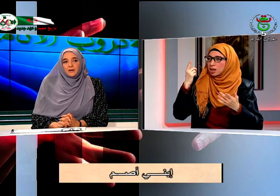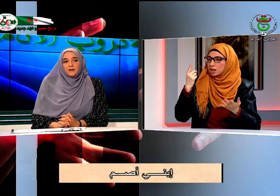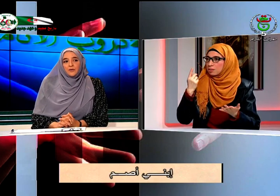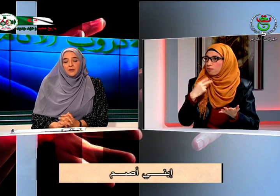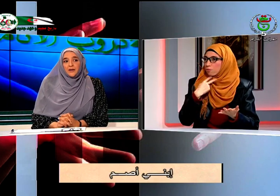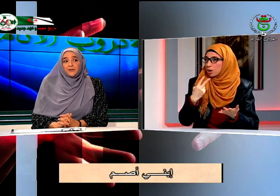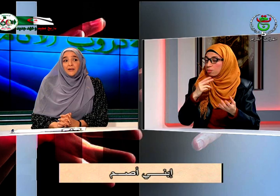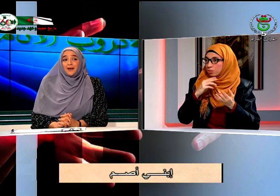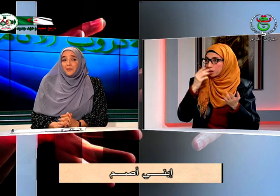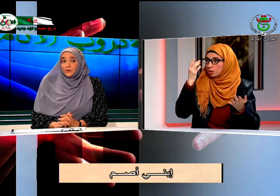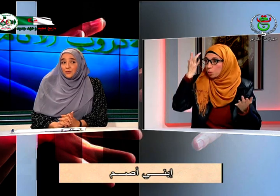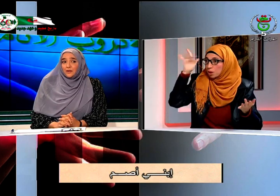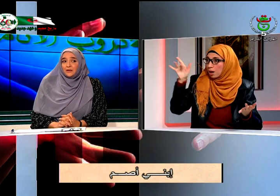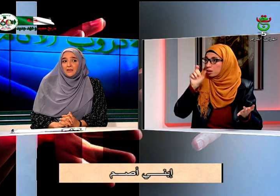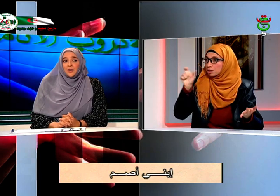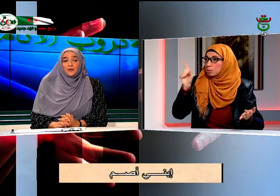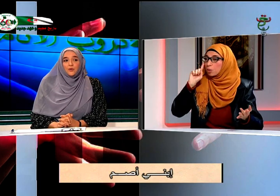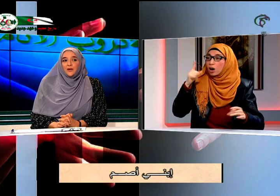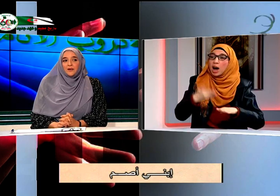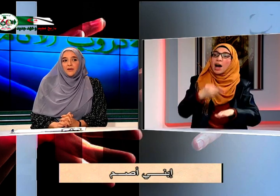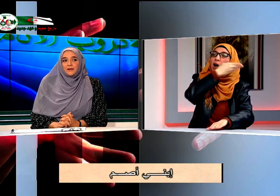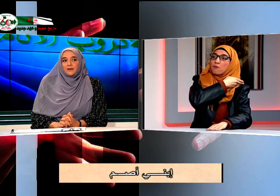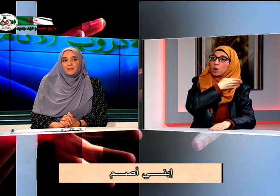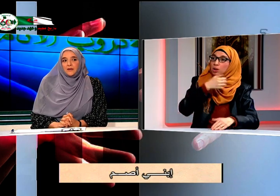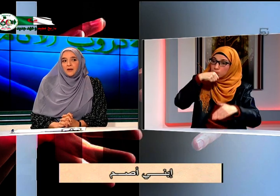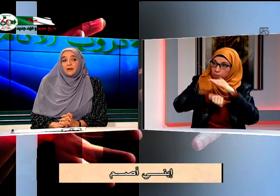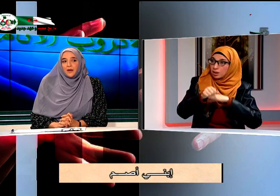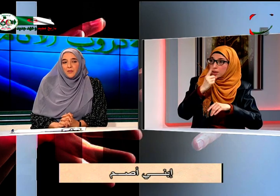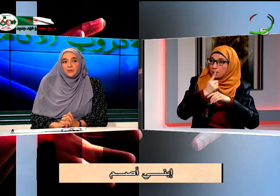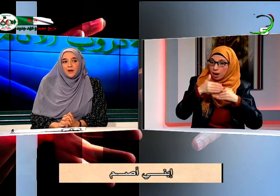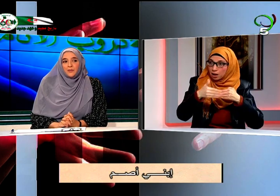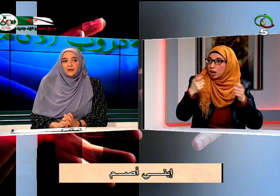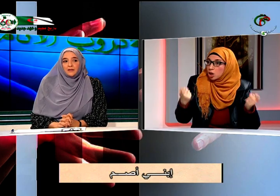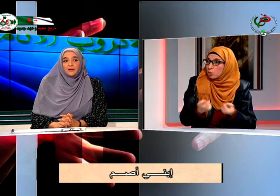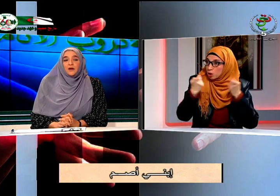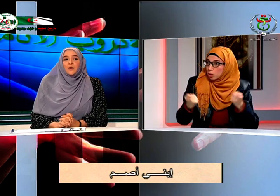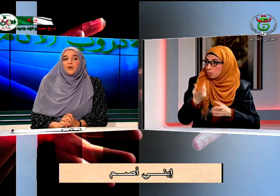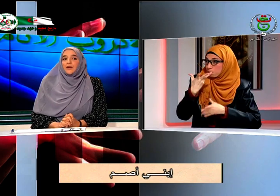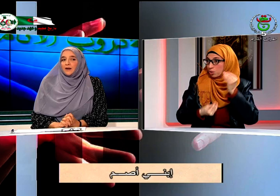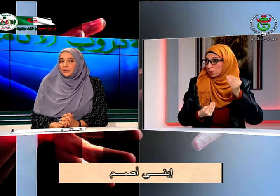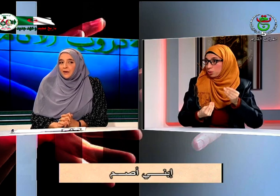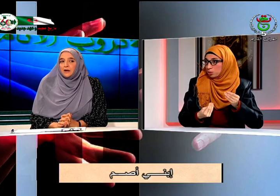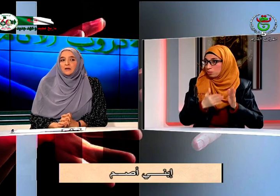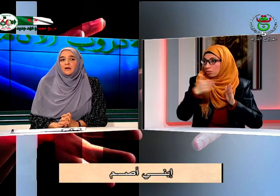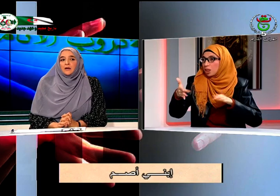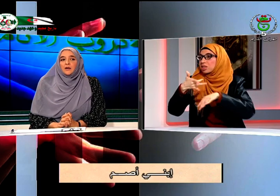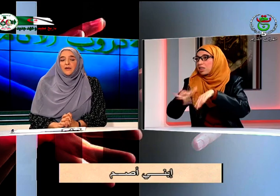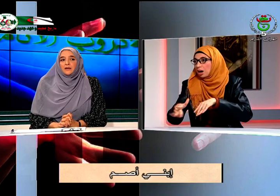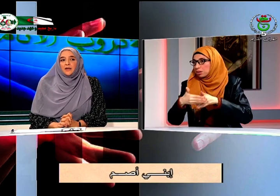هناك من أطفال يتحملون السماعات وهناك من لا يتحملونها بتاتا وهناك أطفال من لديهم